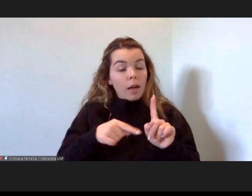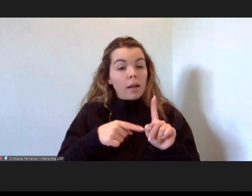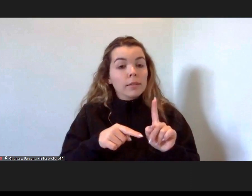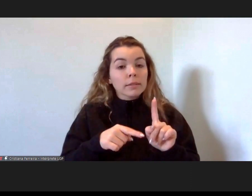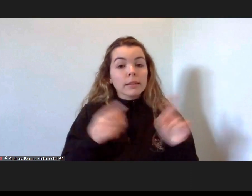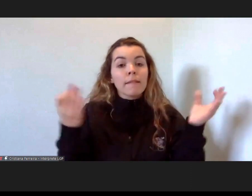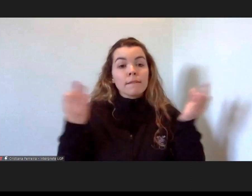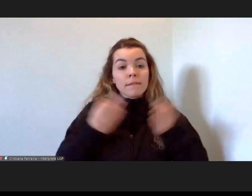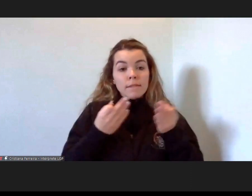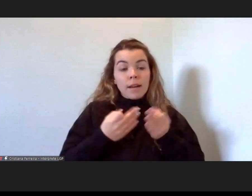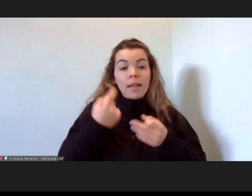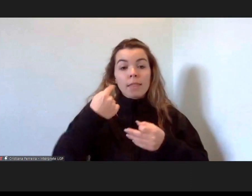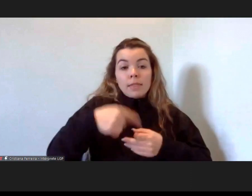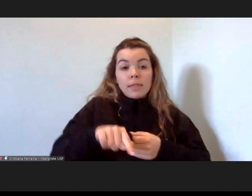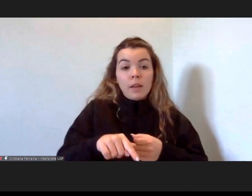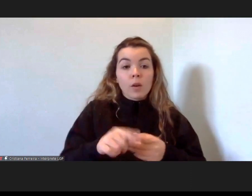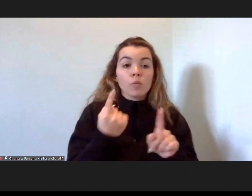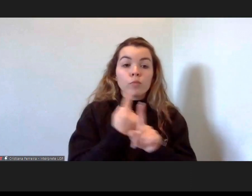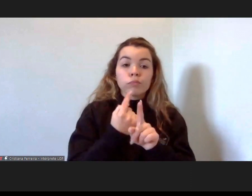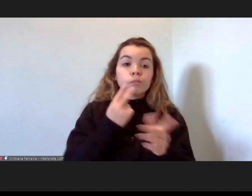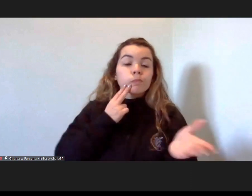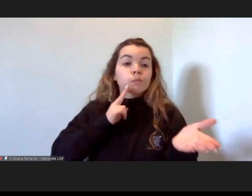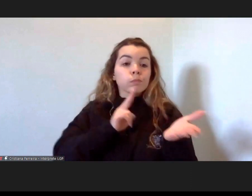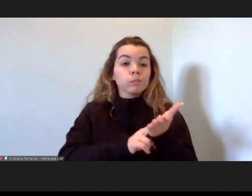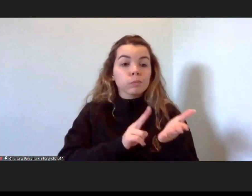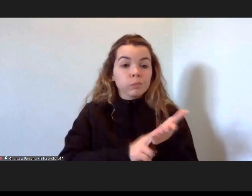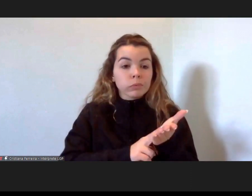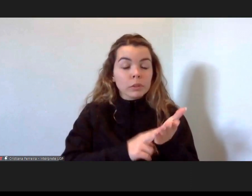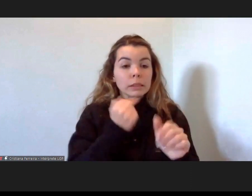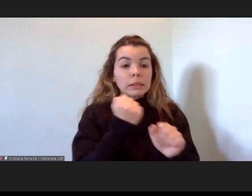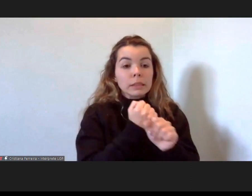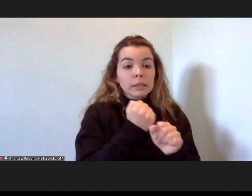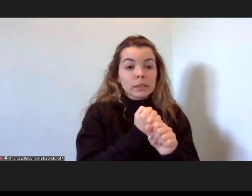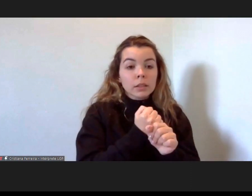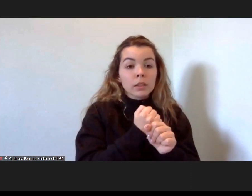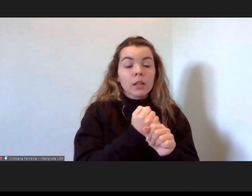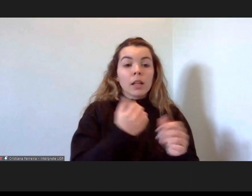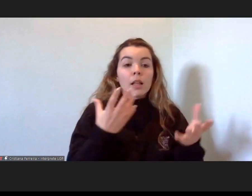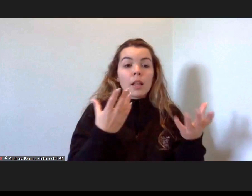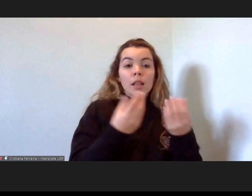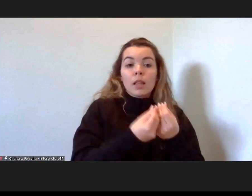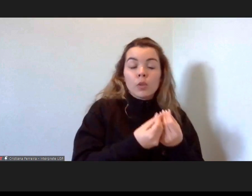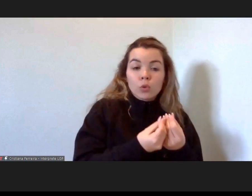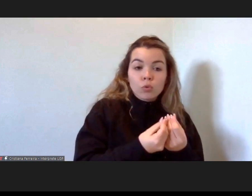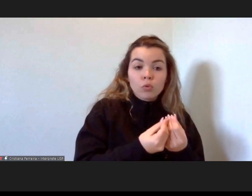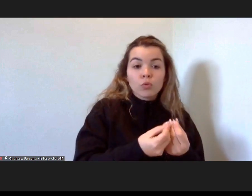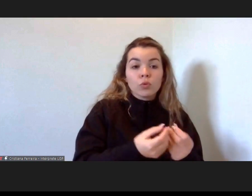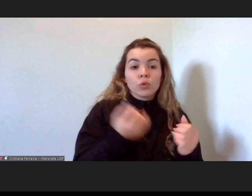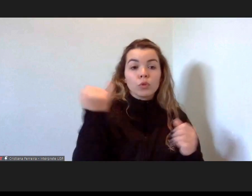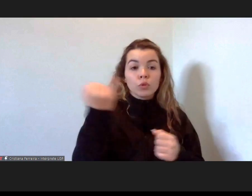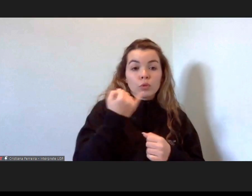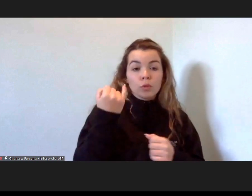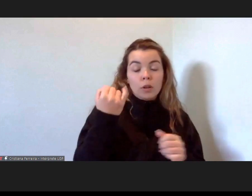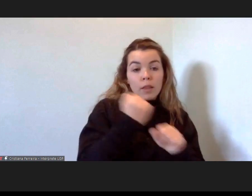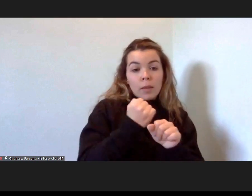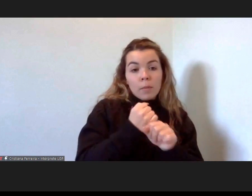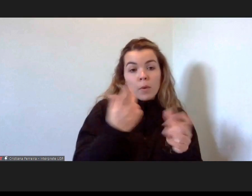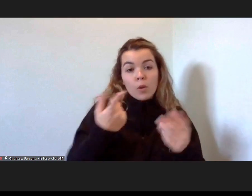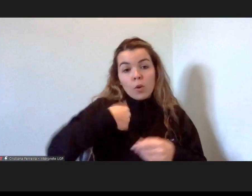tenham uma utilidade real para tanto as instituições que colaboram conosco como para os nossos destinatários.